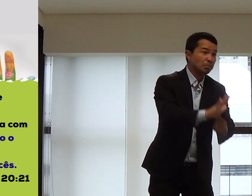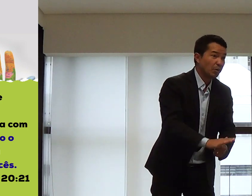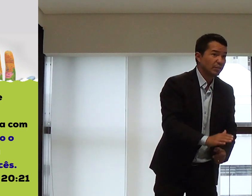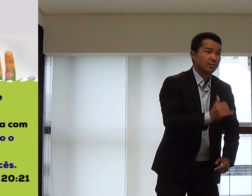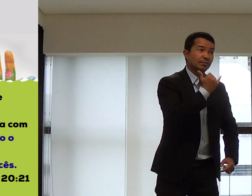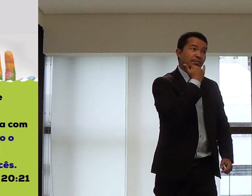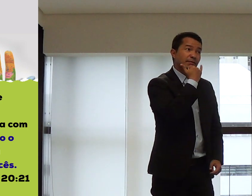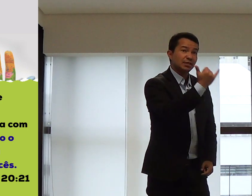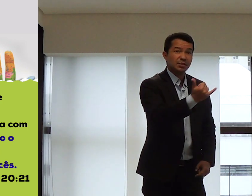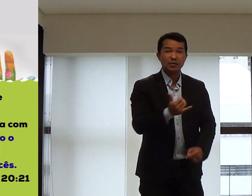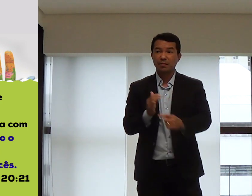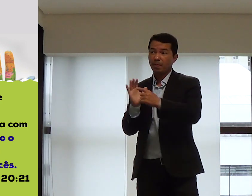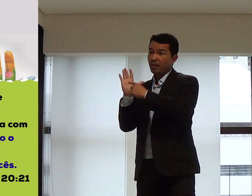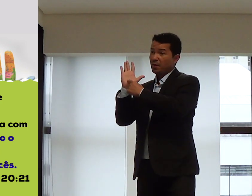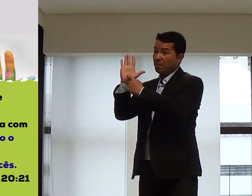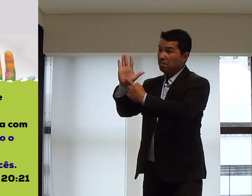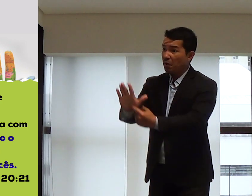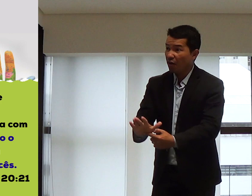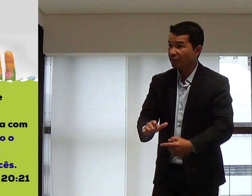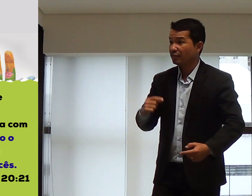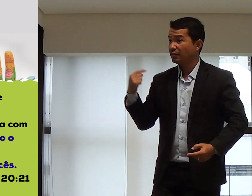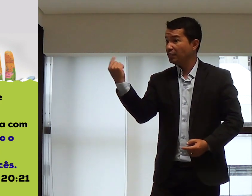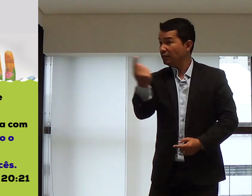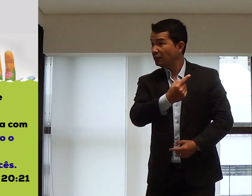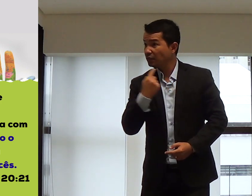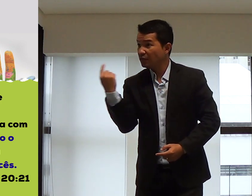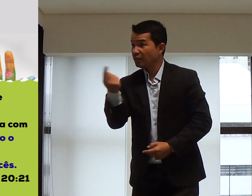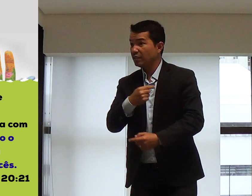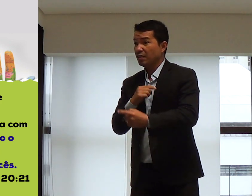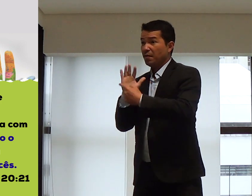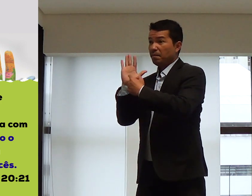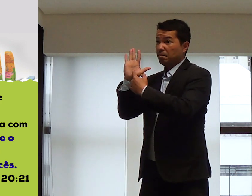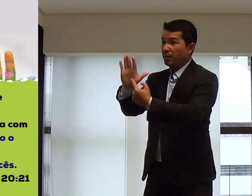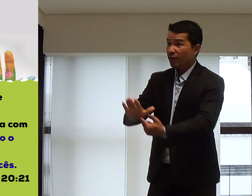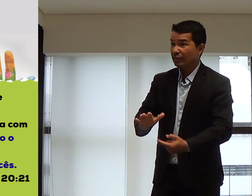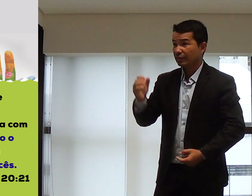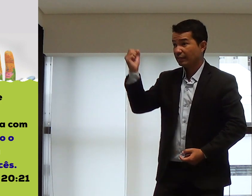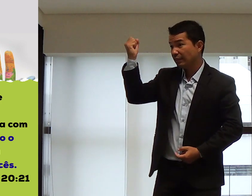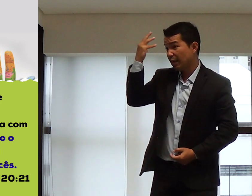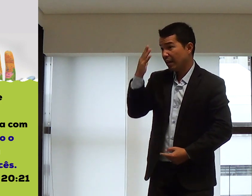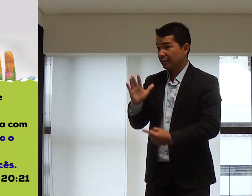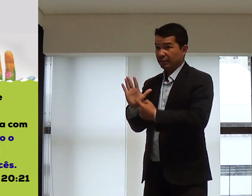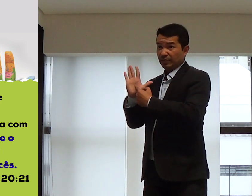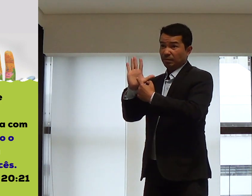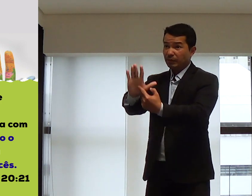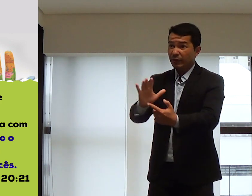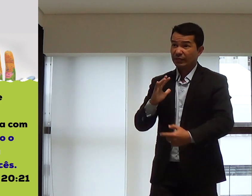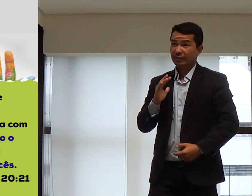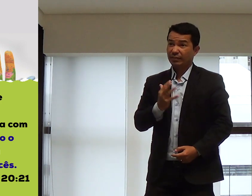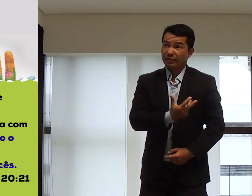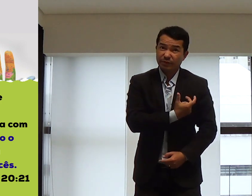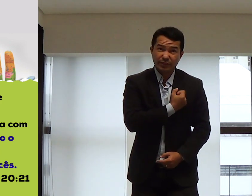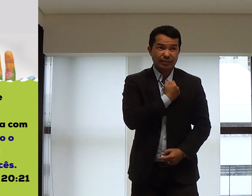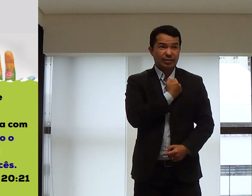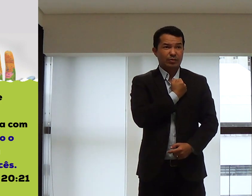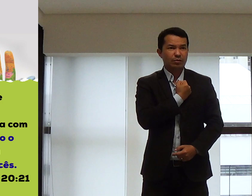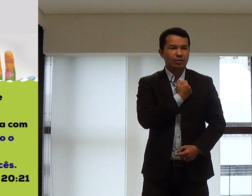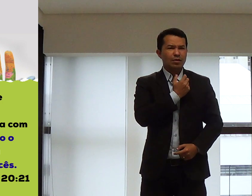Por causa de amar a mim e a você. Mostrar amor a nós. Mostrar, dar a sua graça e